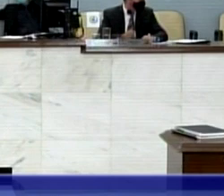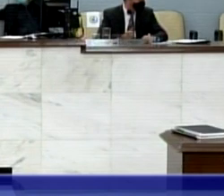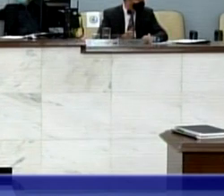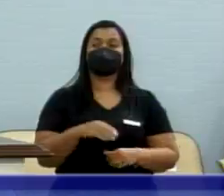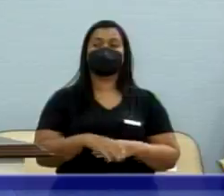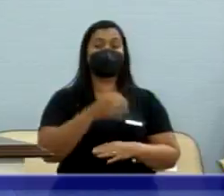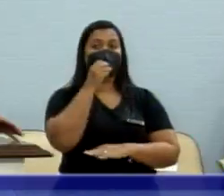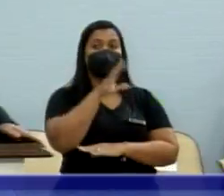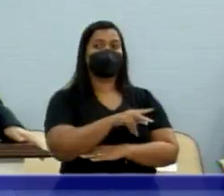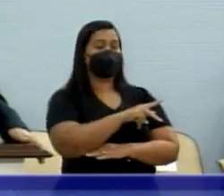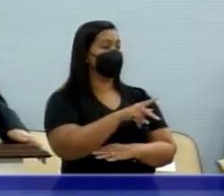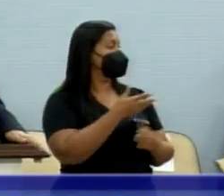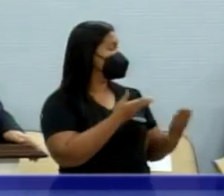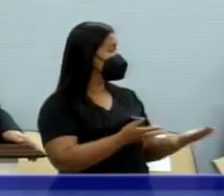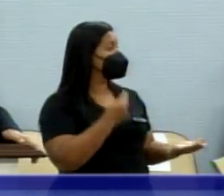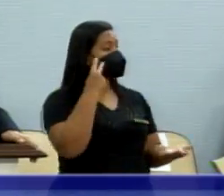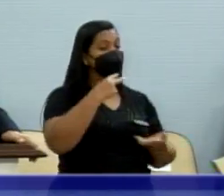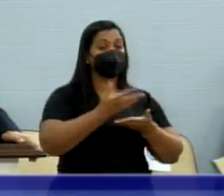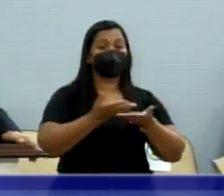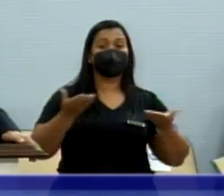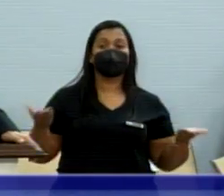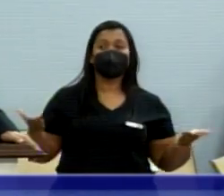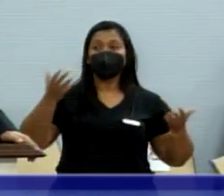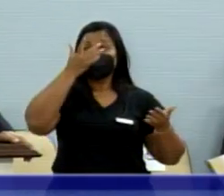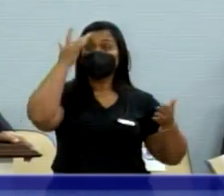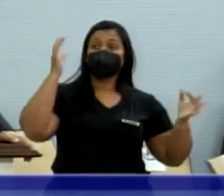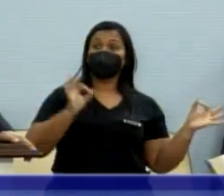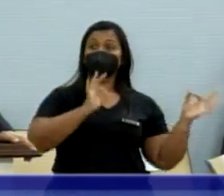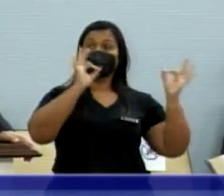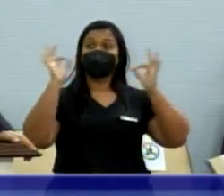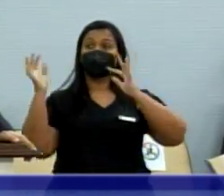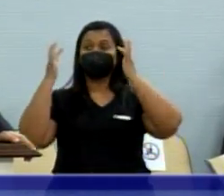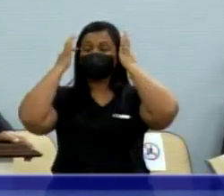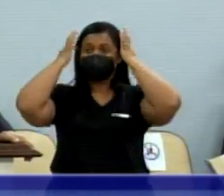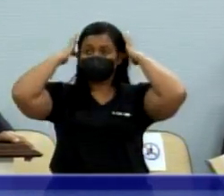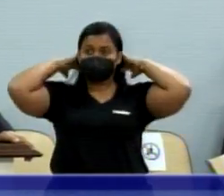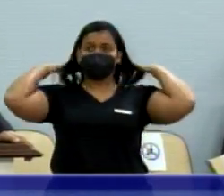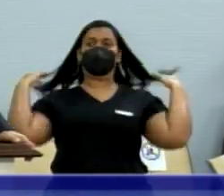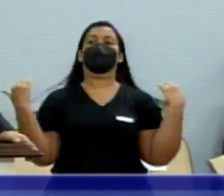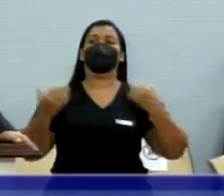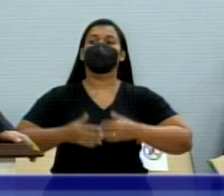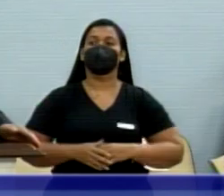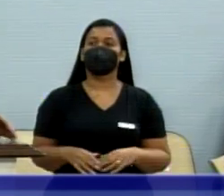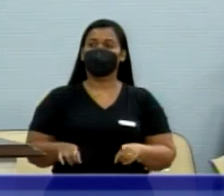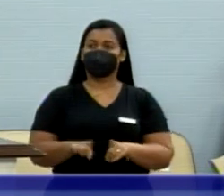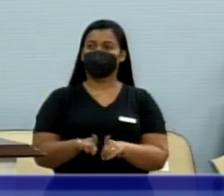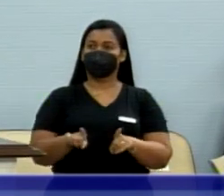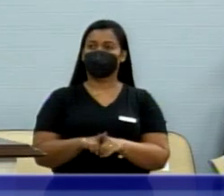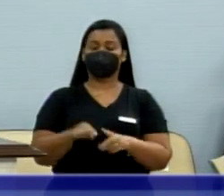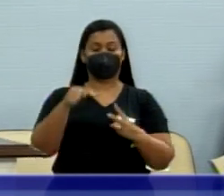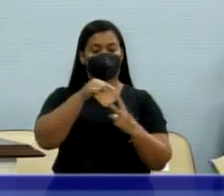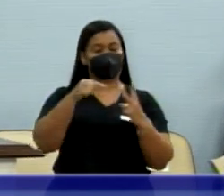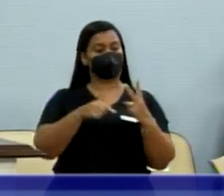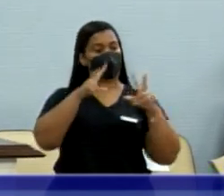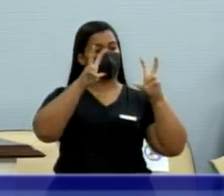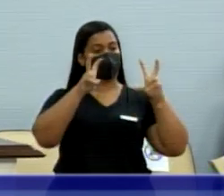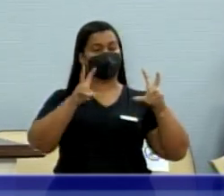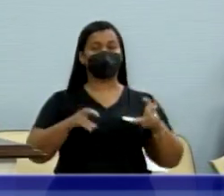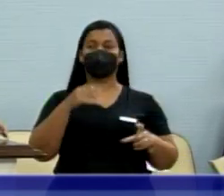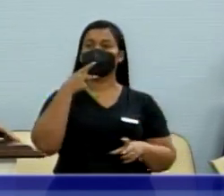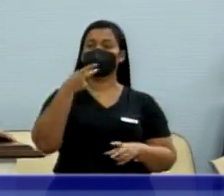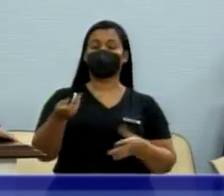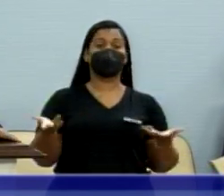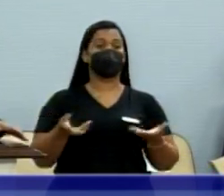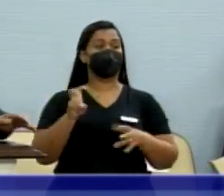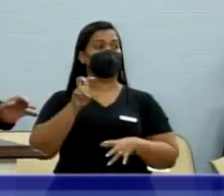Boa tarde, Sr. Presidente, Srs. Vereadores, público que nos assiste, tenho duas questões para falar nesses cinco